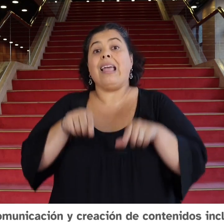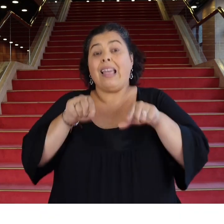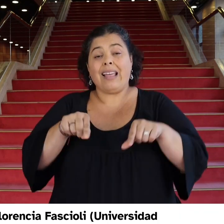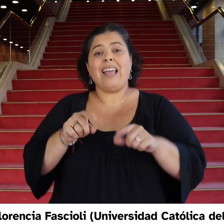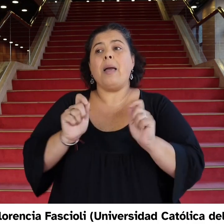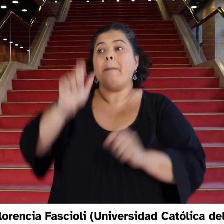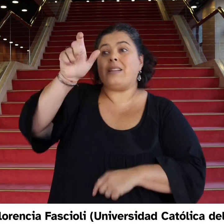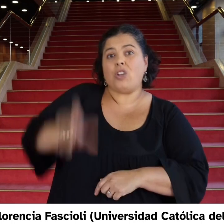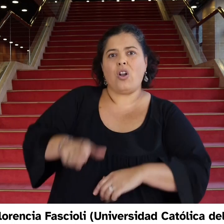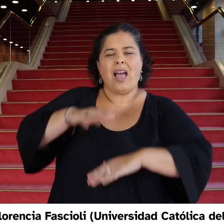Católica del Uruguay